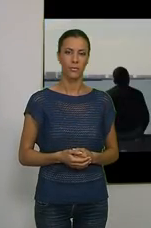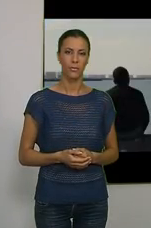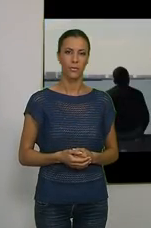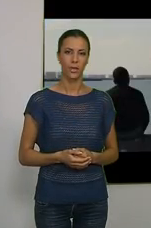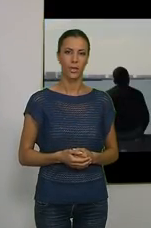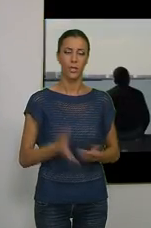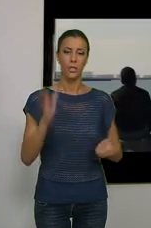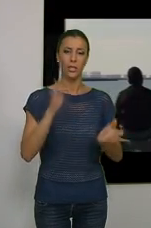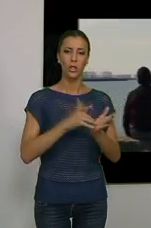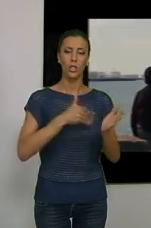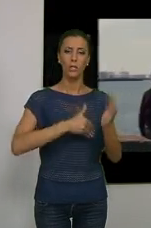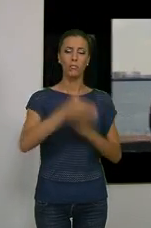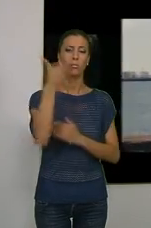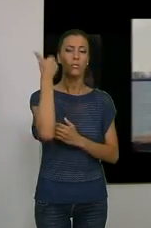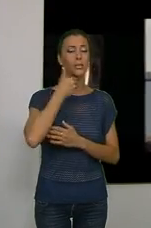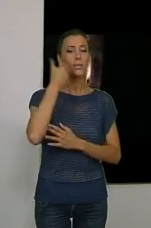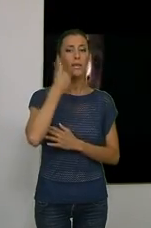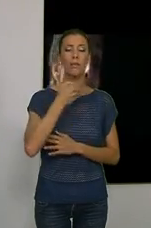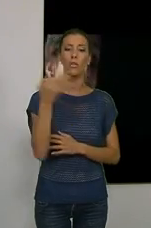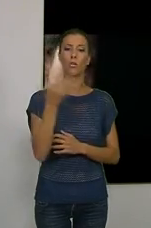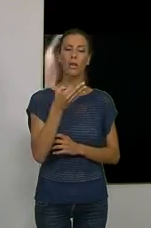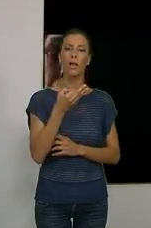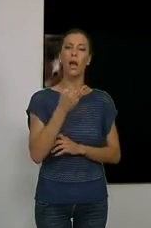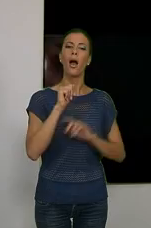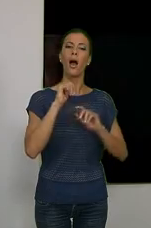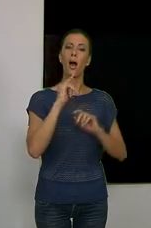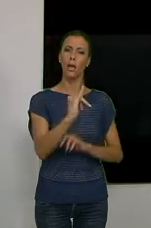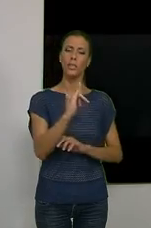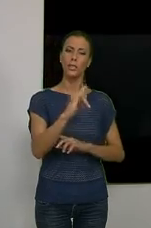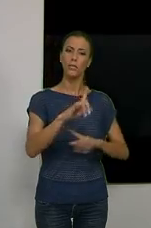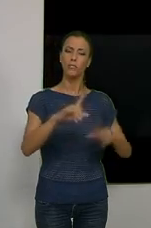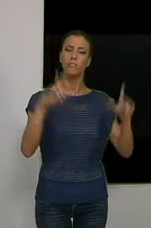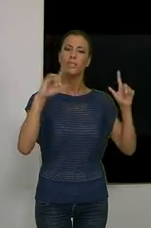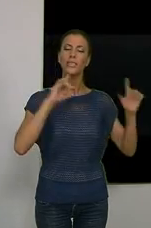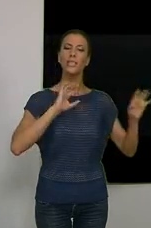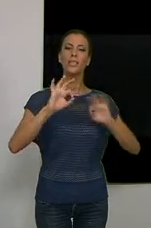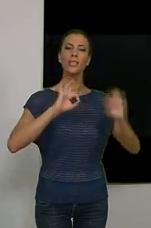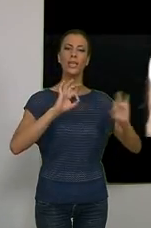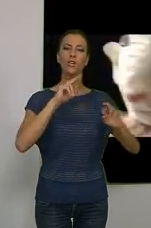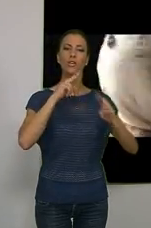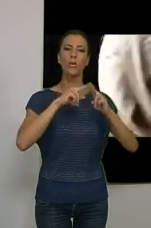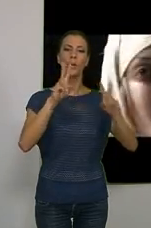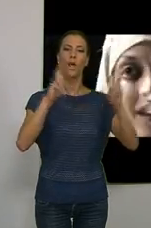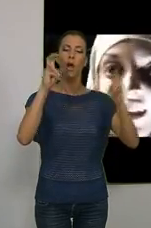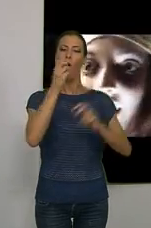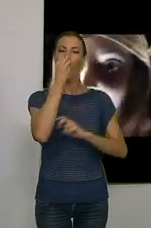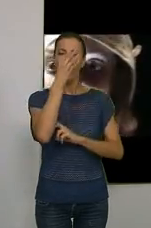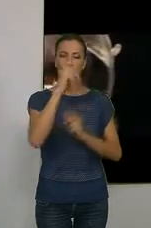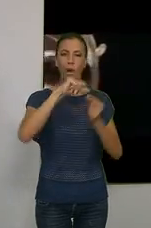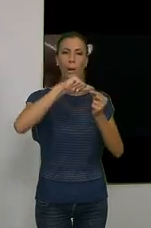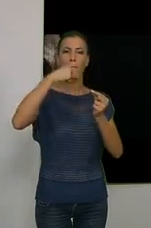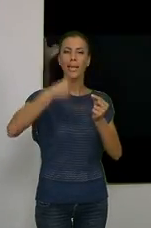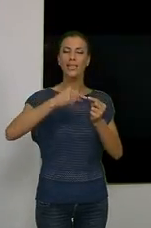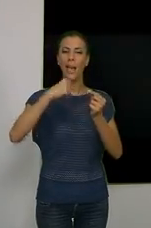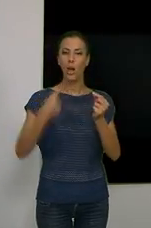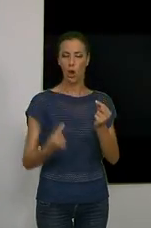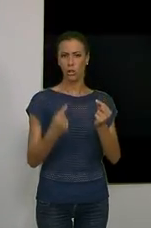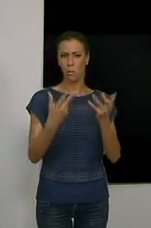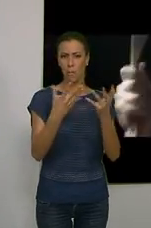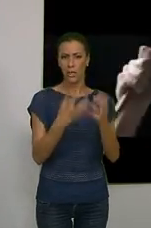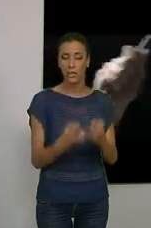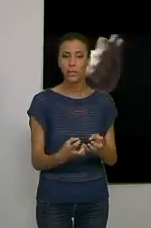El próximo sábado tendrá lugar la puesta en escena de la obra La flor de los pétalos marchitos.